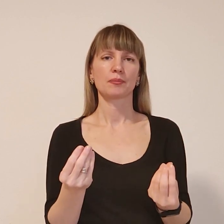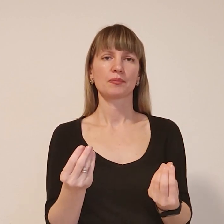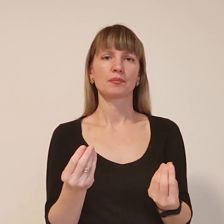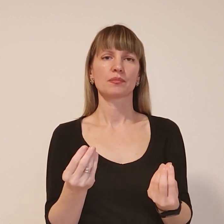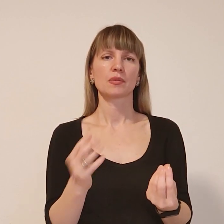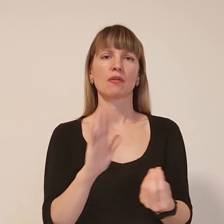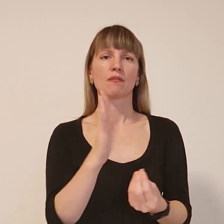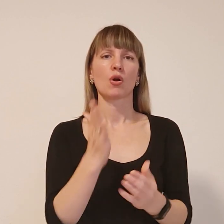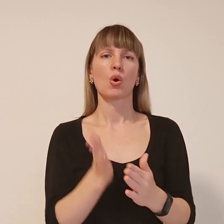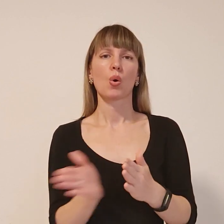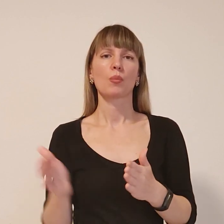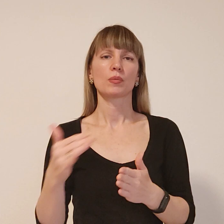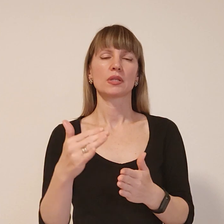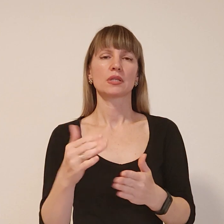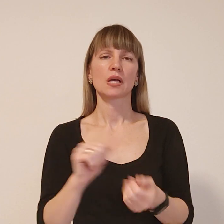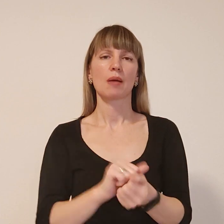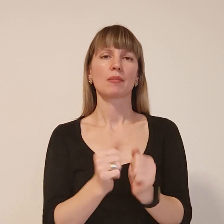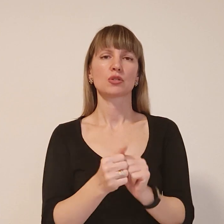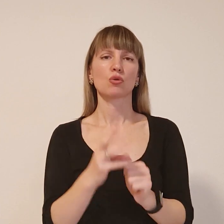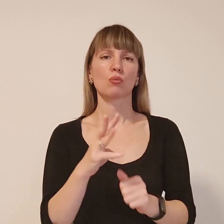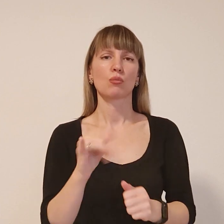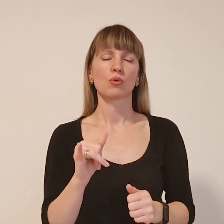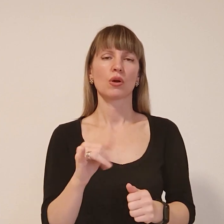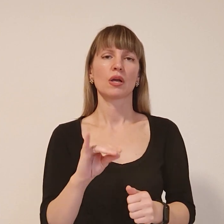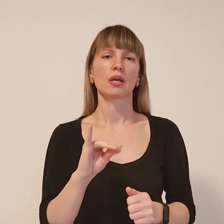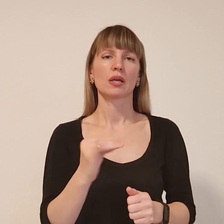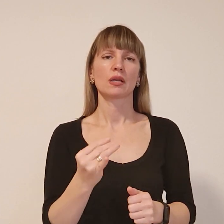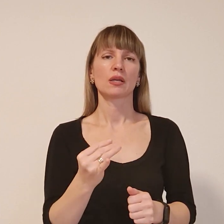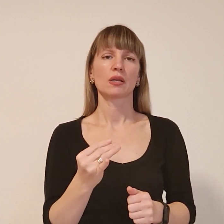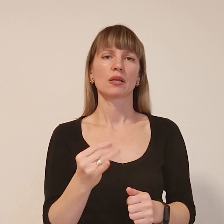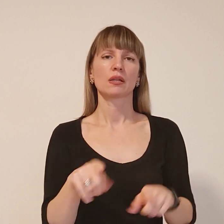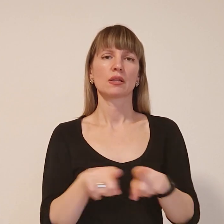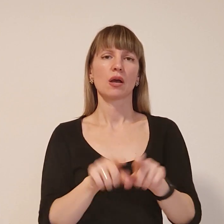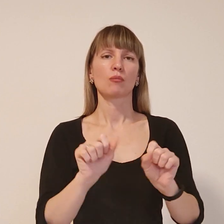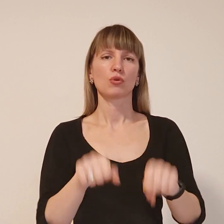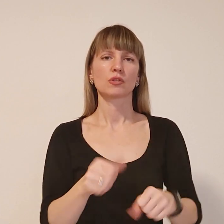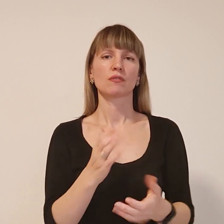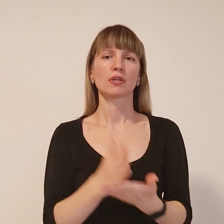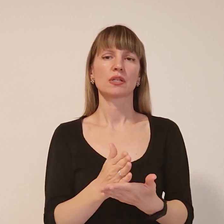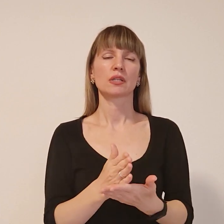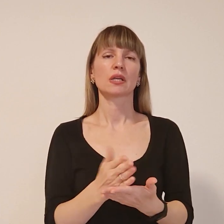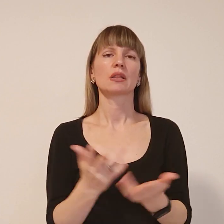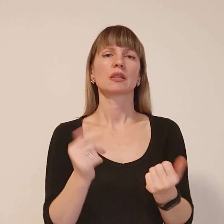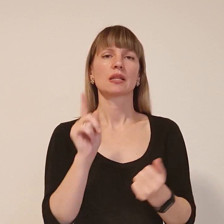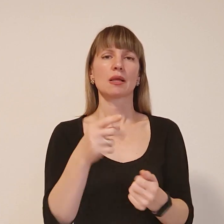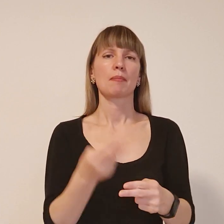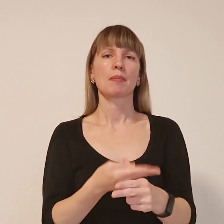об'їзд Кам'янському. І така нуждовість є, звичайно, що там безпека – це питання